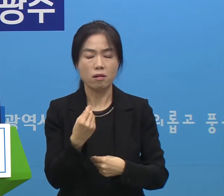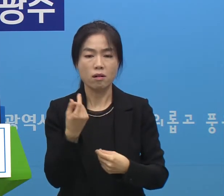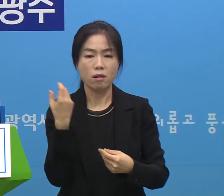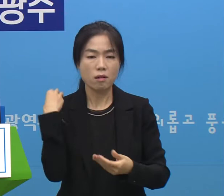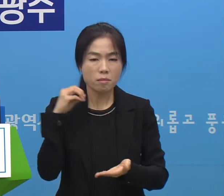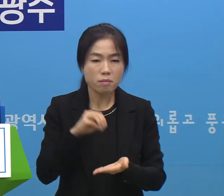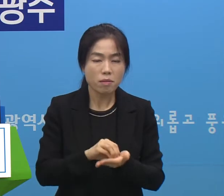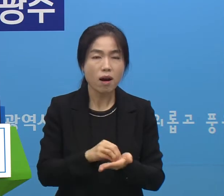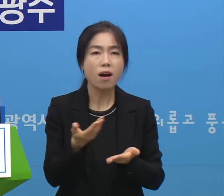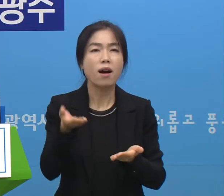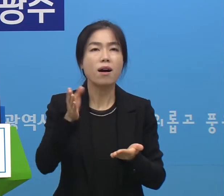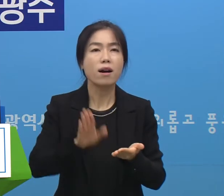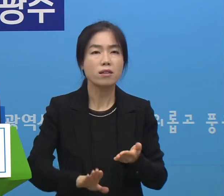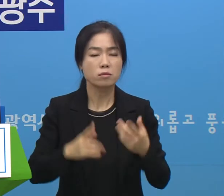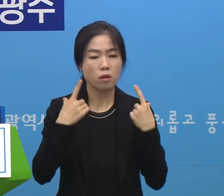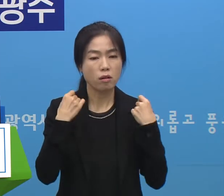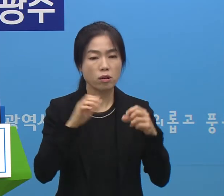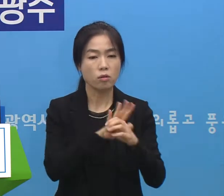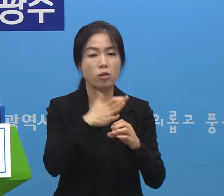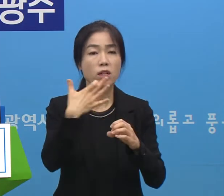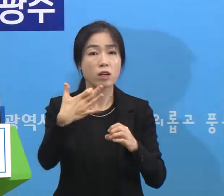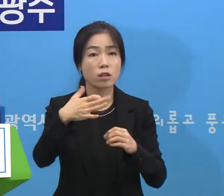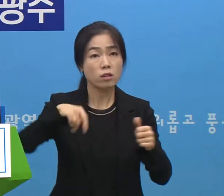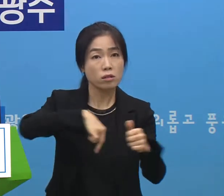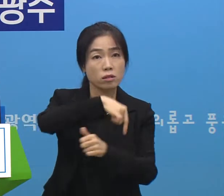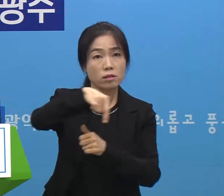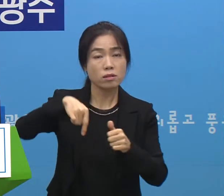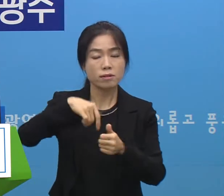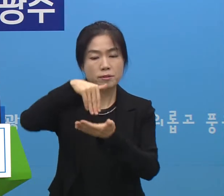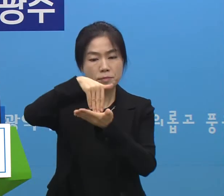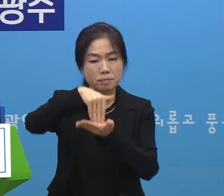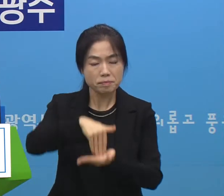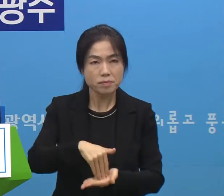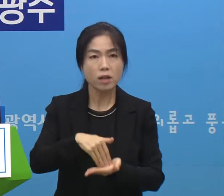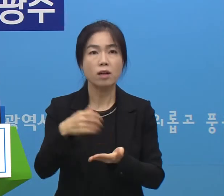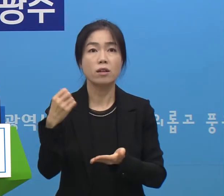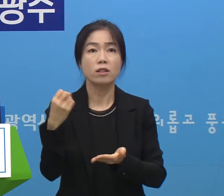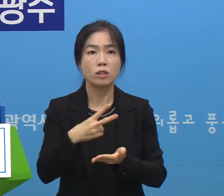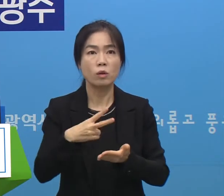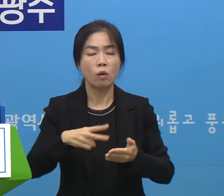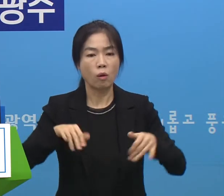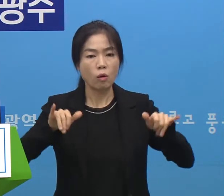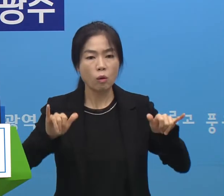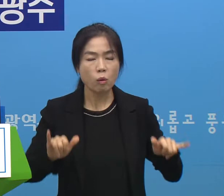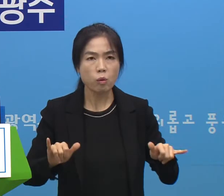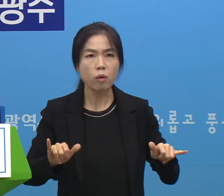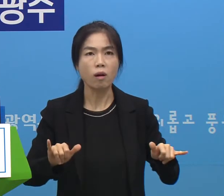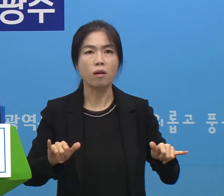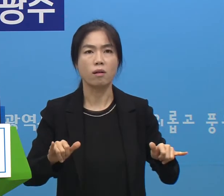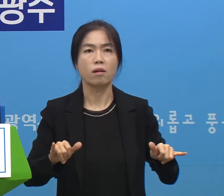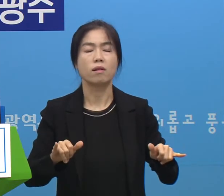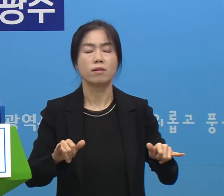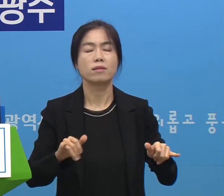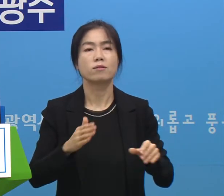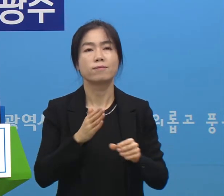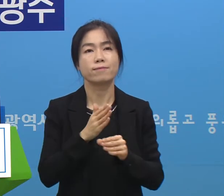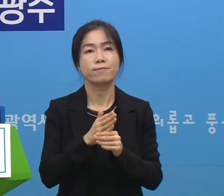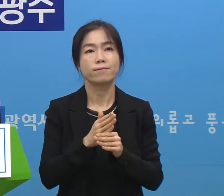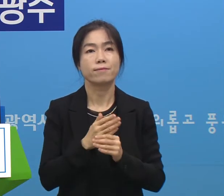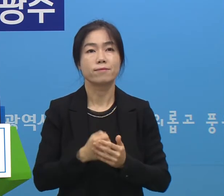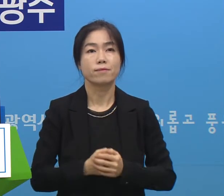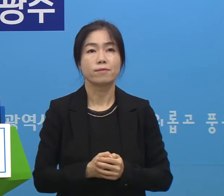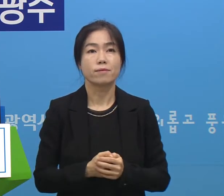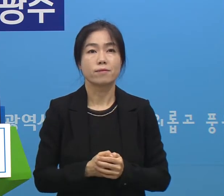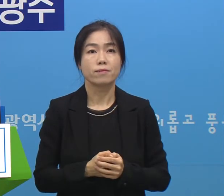여전히 우리시의 코로나19 상황은 엄중하고 긴장의 끈을 놓을 수 없는 상황입니다